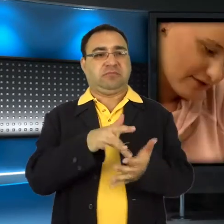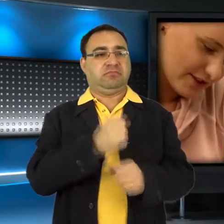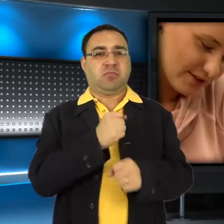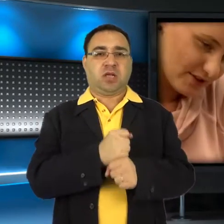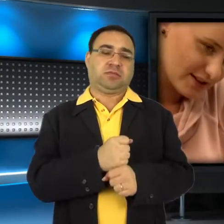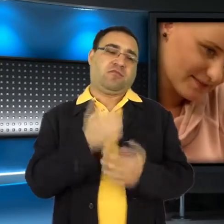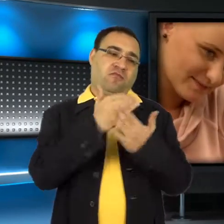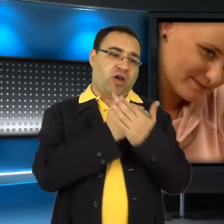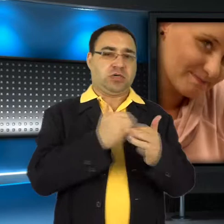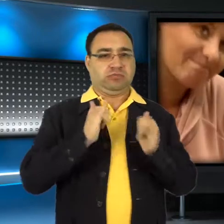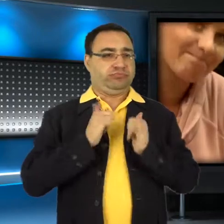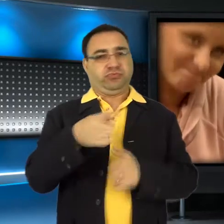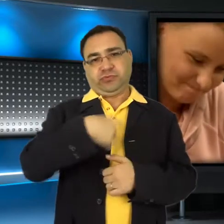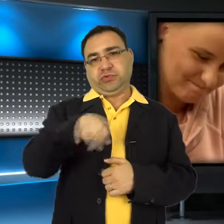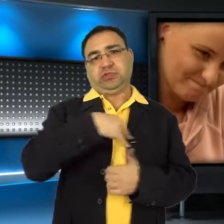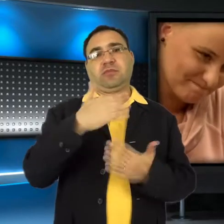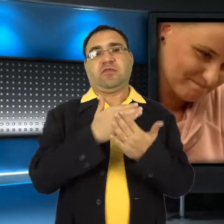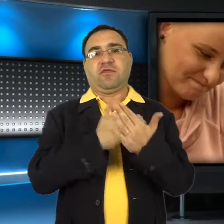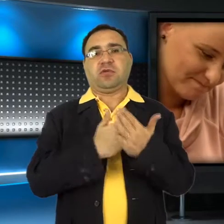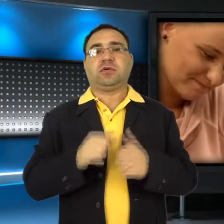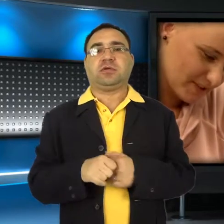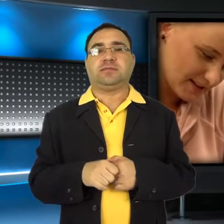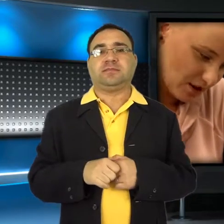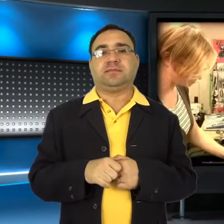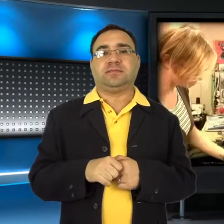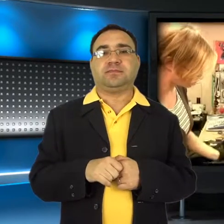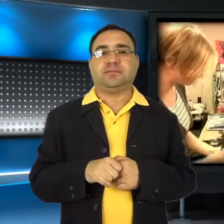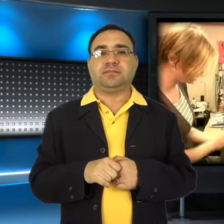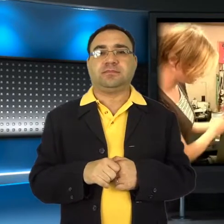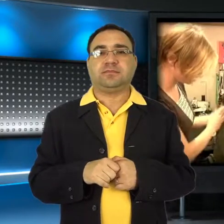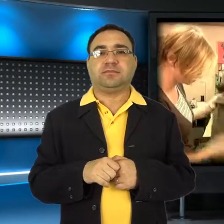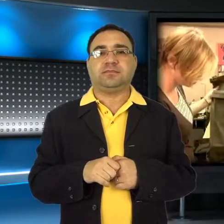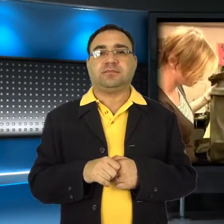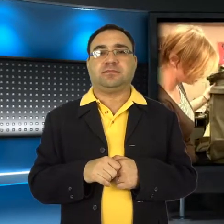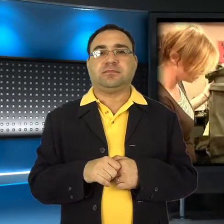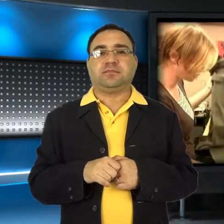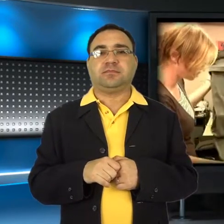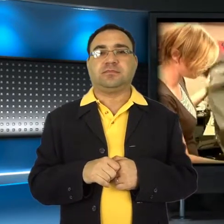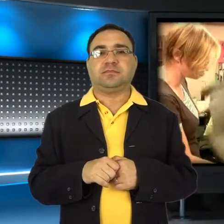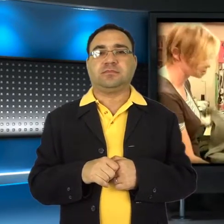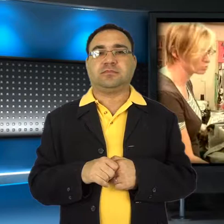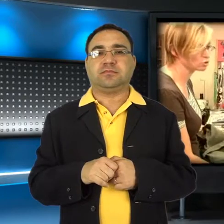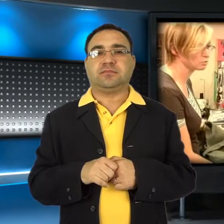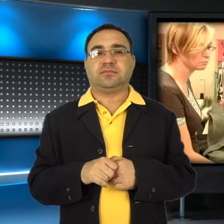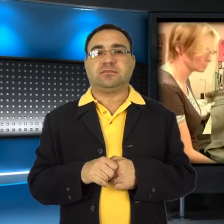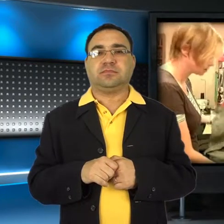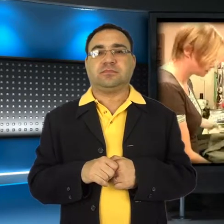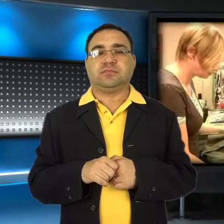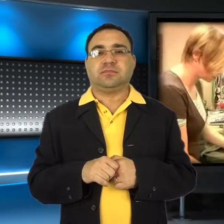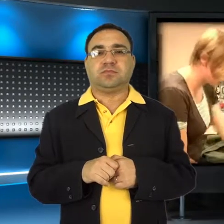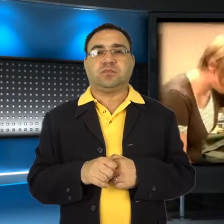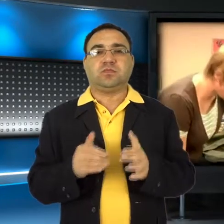Zorganizować miejsca pracy na warunkach, które ustalą sami. Będzie pani mierzyć? Nie, to nie dla mnie. A, tu już jest założone.